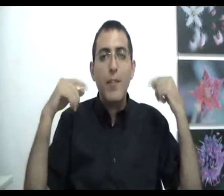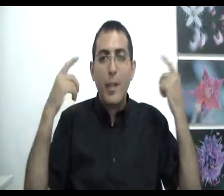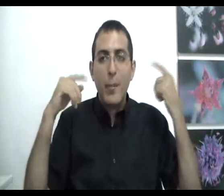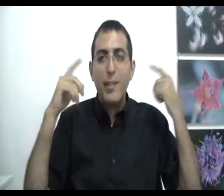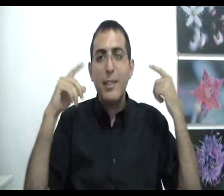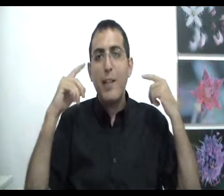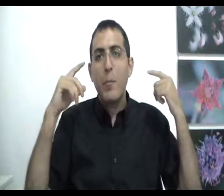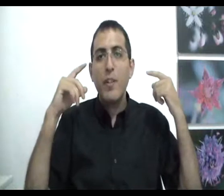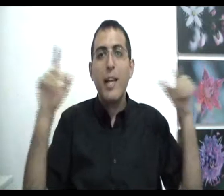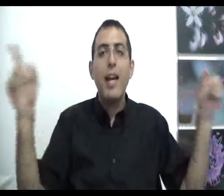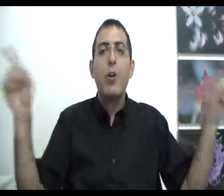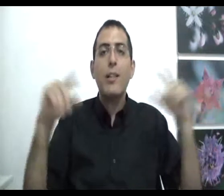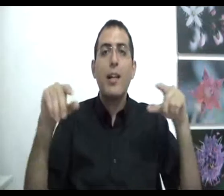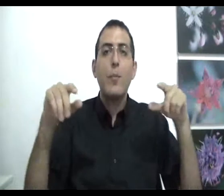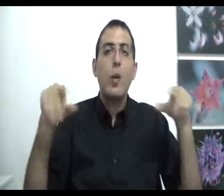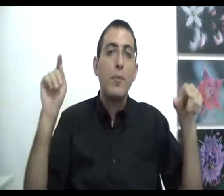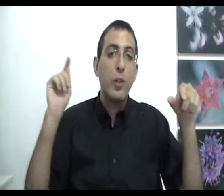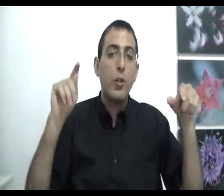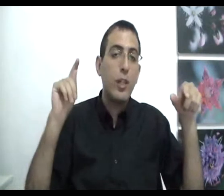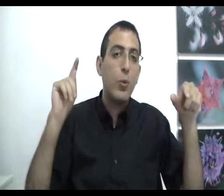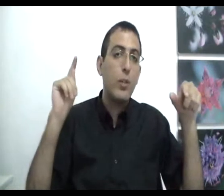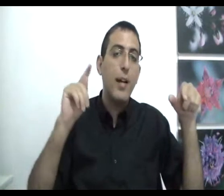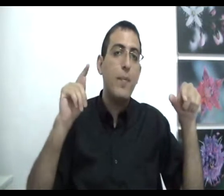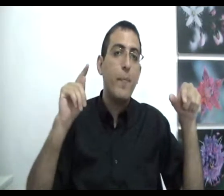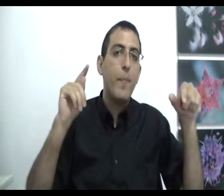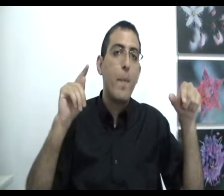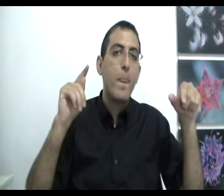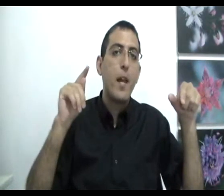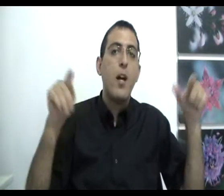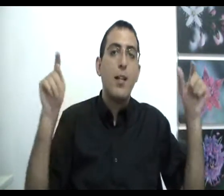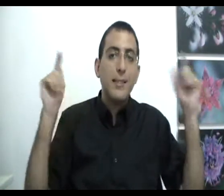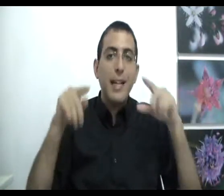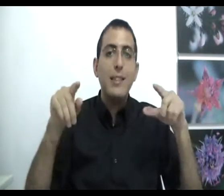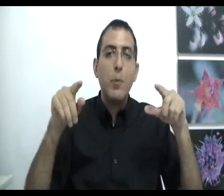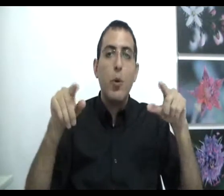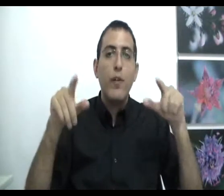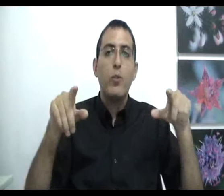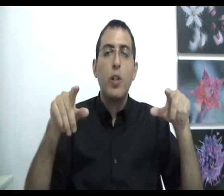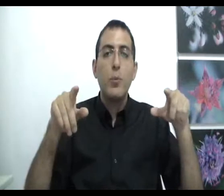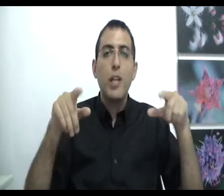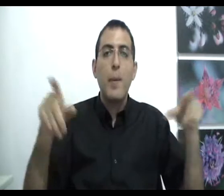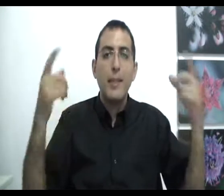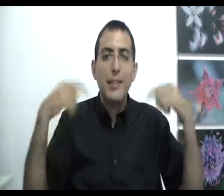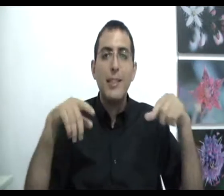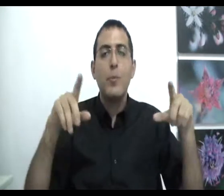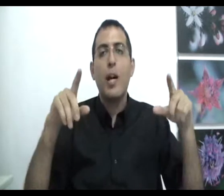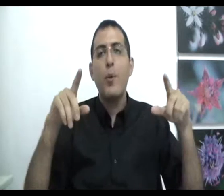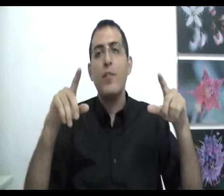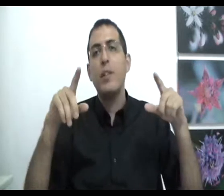ומקבל את השכם ומבין איך כל הדרכים כולם מובילות לאותה נקודה זה עצמו הופך אותו למושר באמת כי זה עצמו גרם לו להביא את